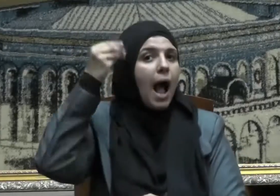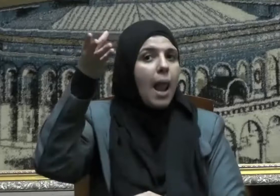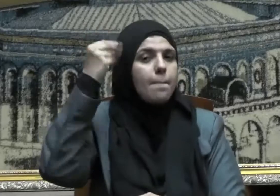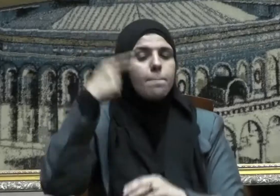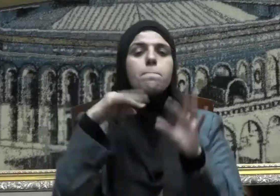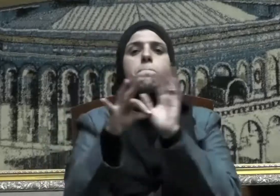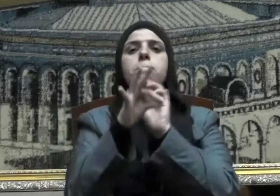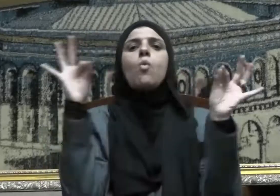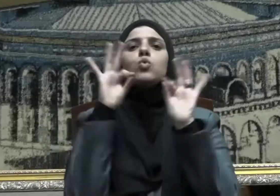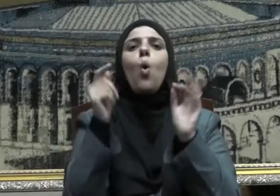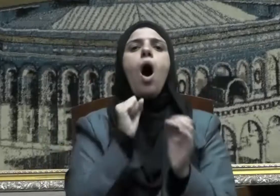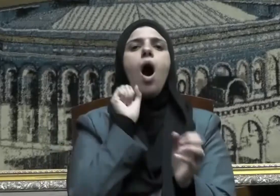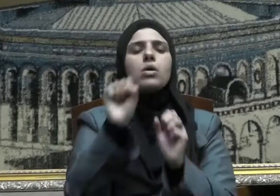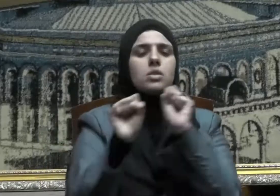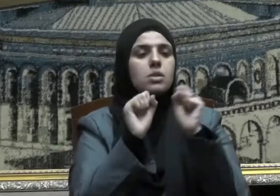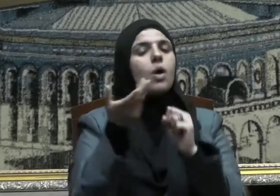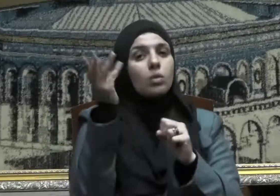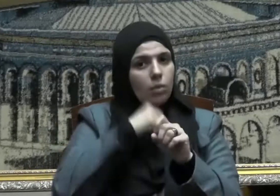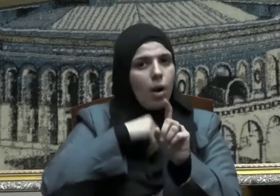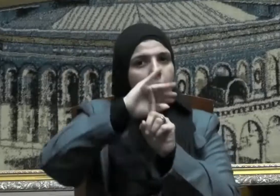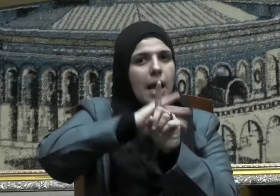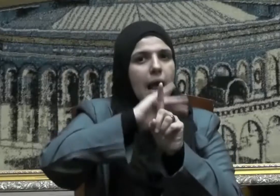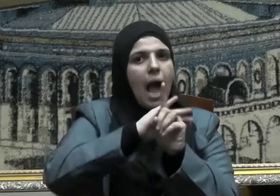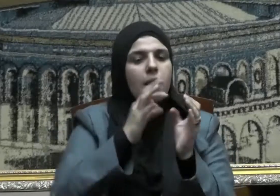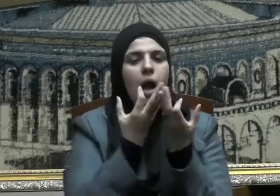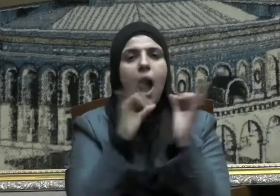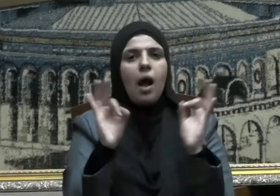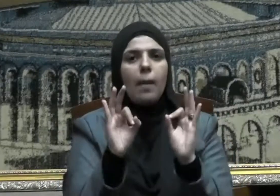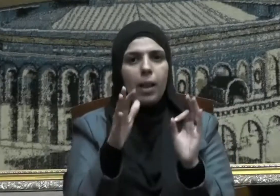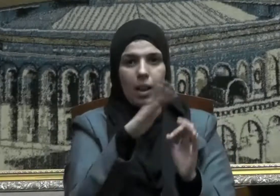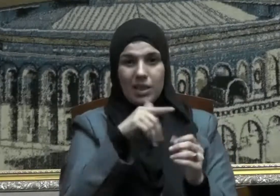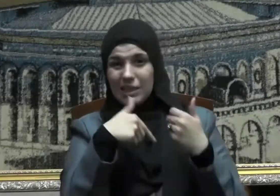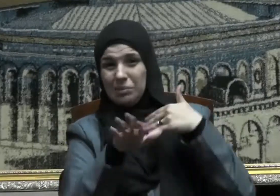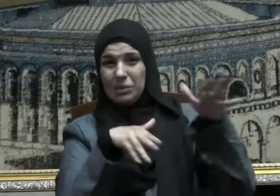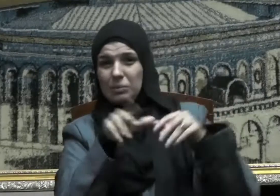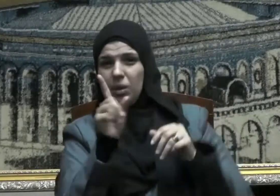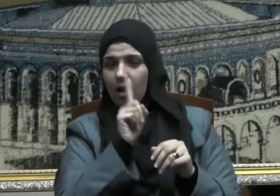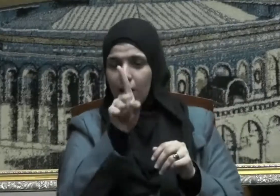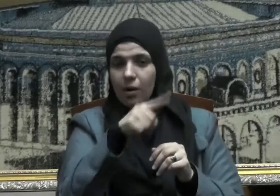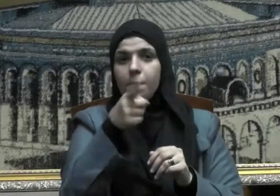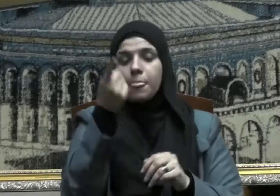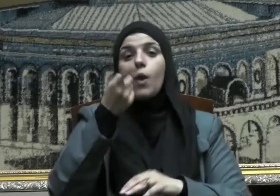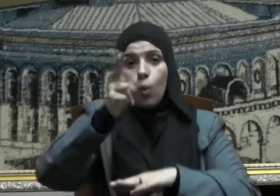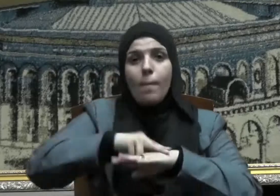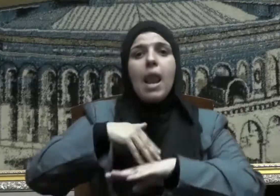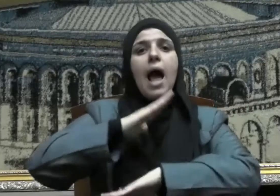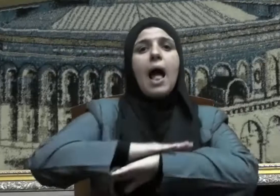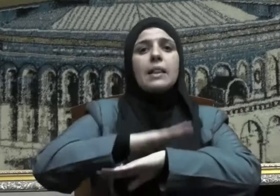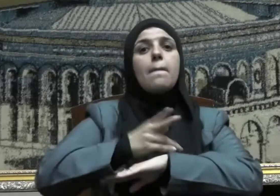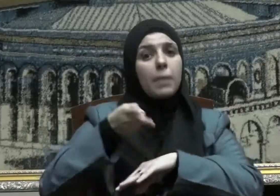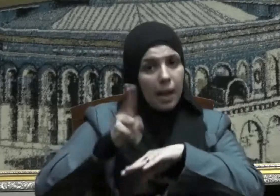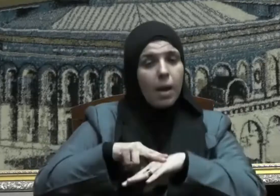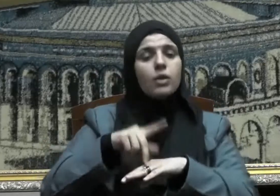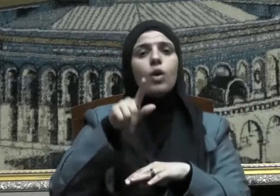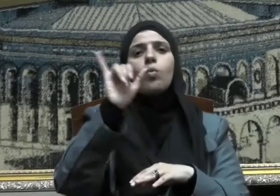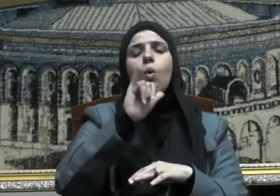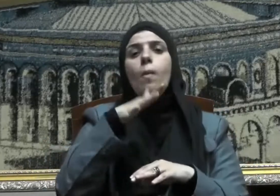من العلم والموضوعية ورعاية مقتضى الحال ومن الآداب أيضا